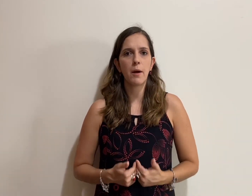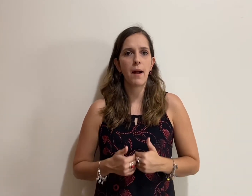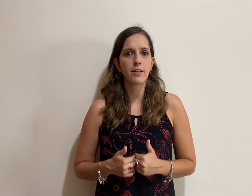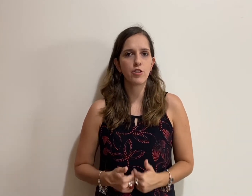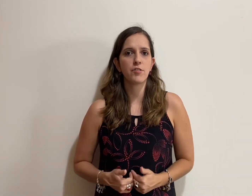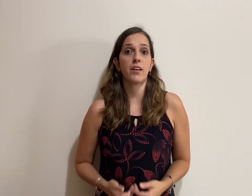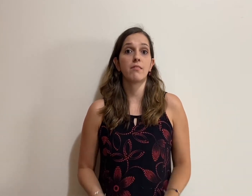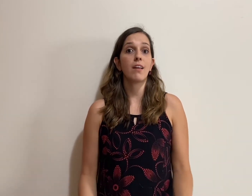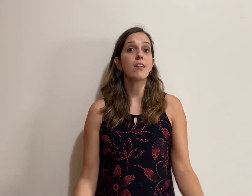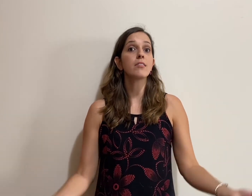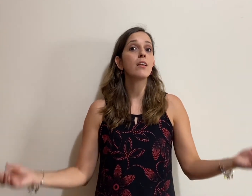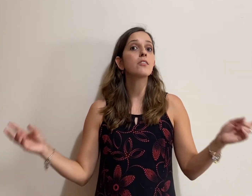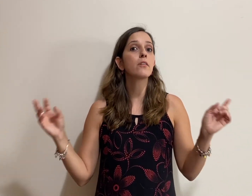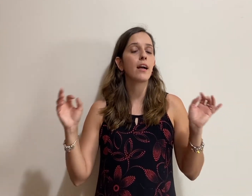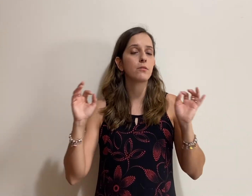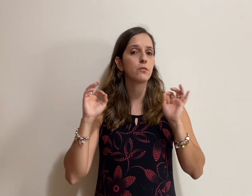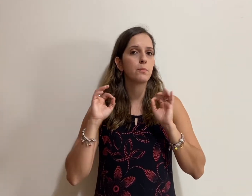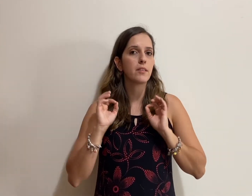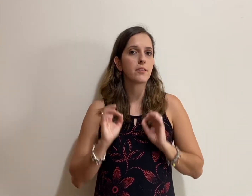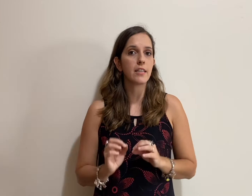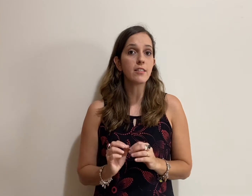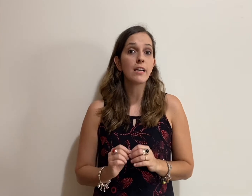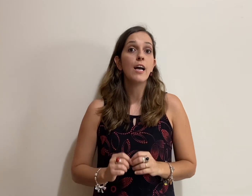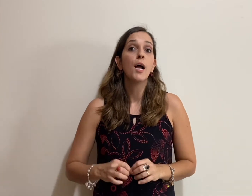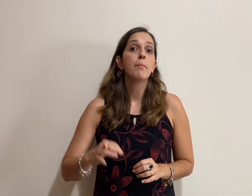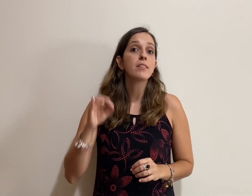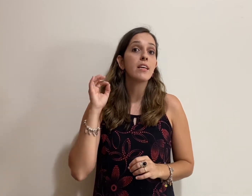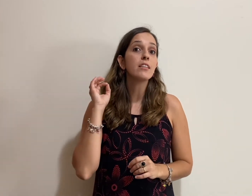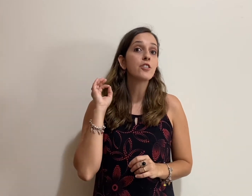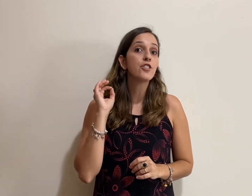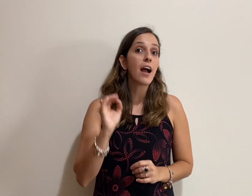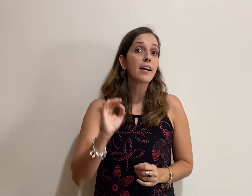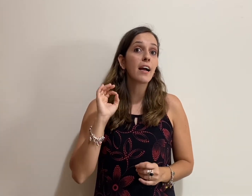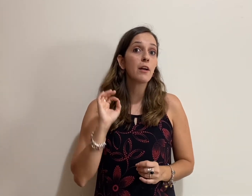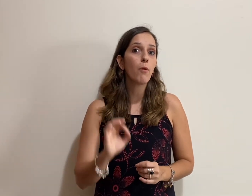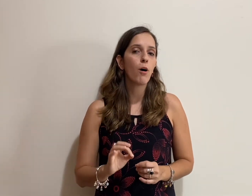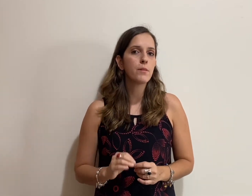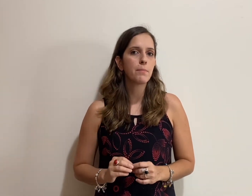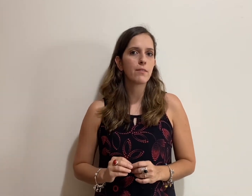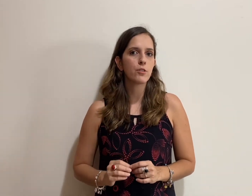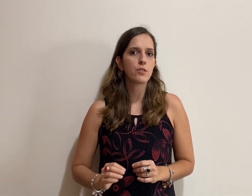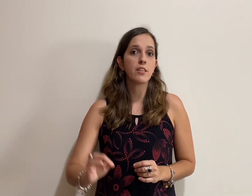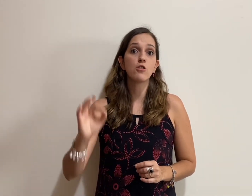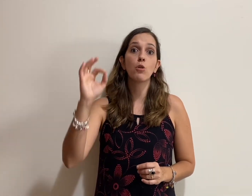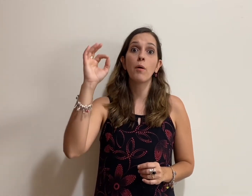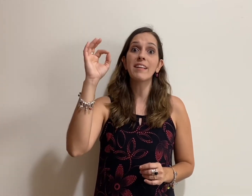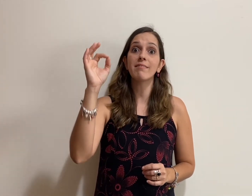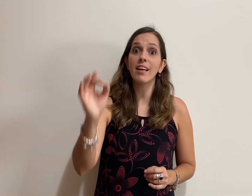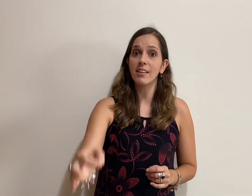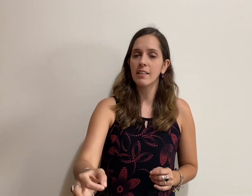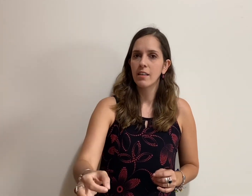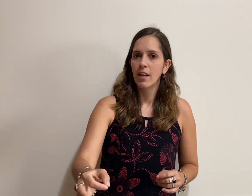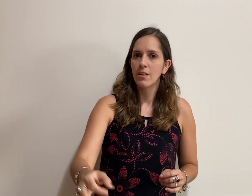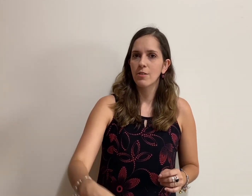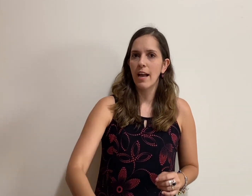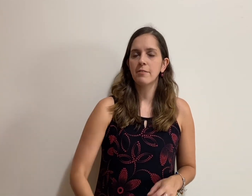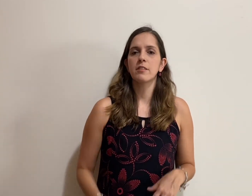um artista que está selecionado no Paz 3, mas ele já caiu obra para vocês no Enem, certo? Então,